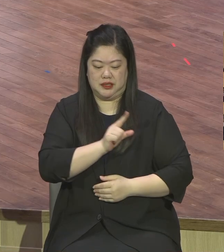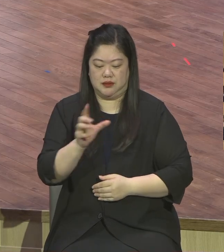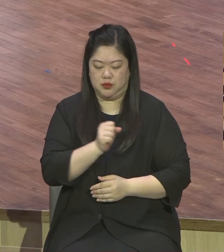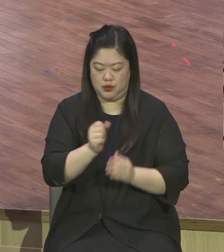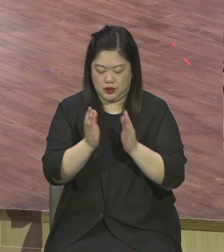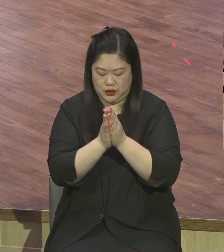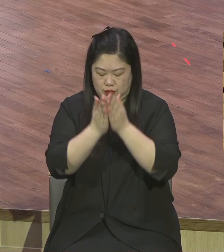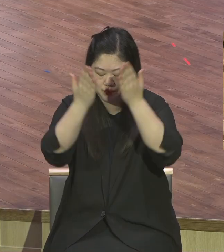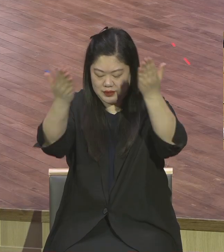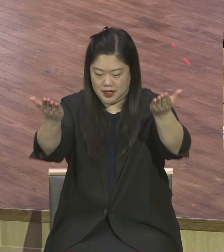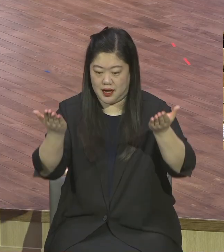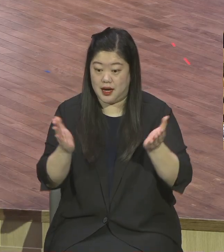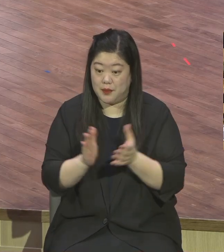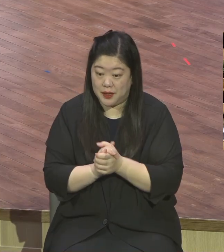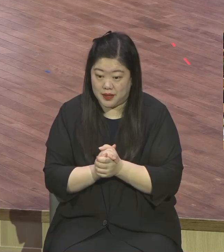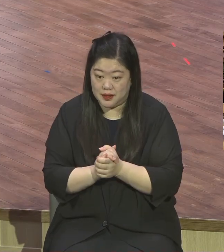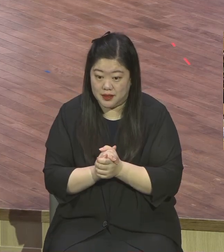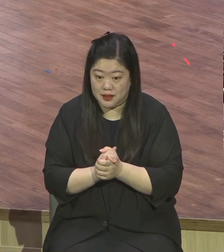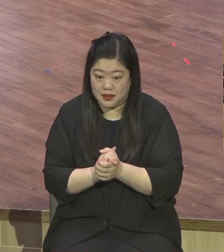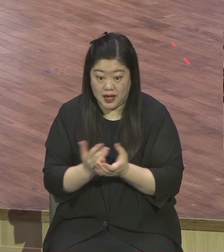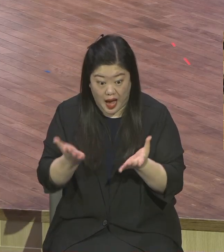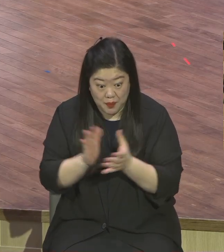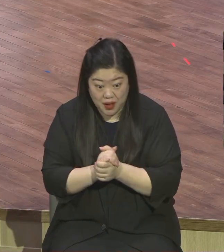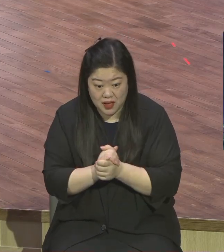아멘 아멘 박수를 축하합시다